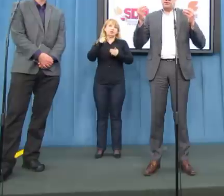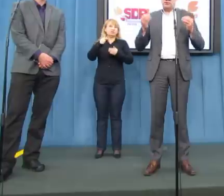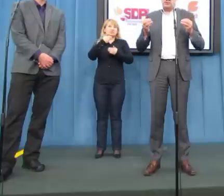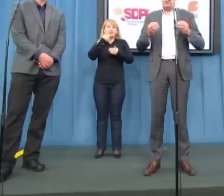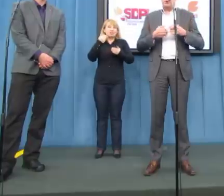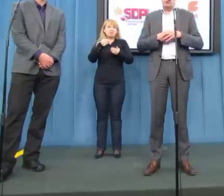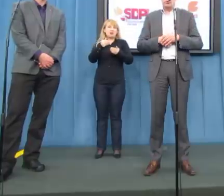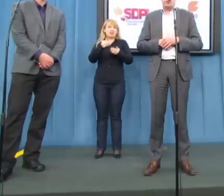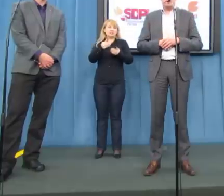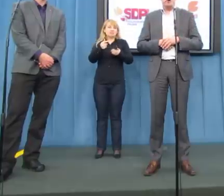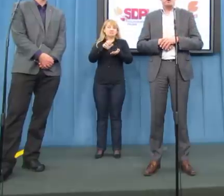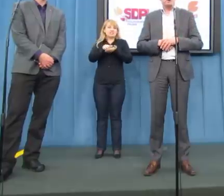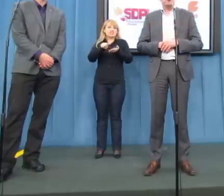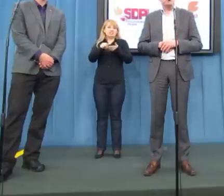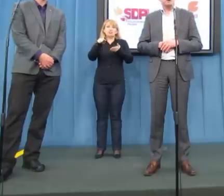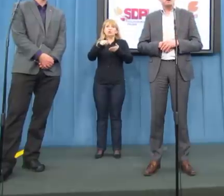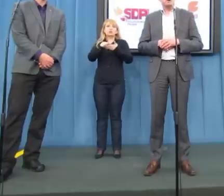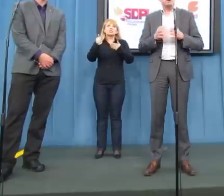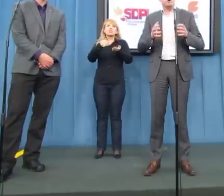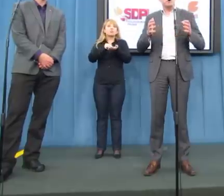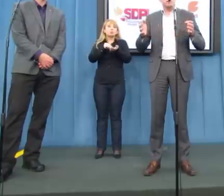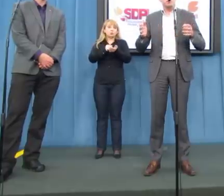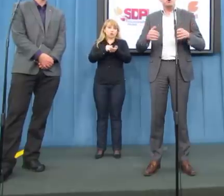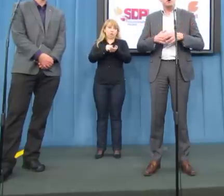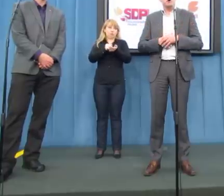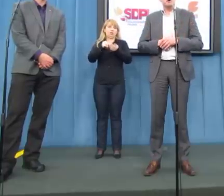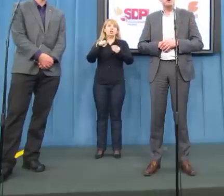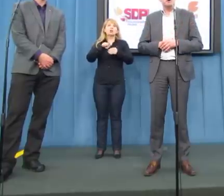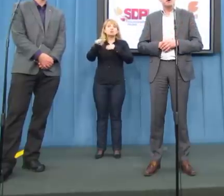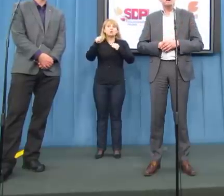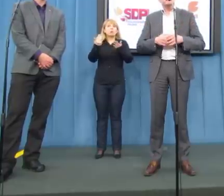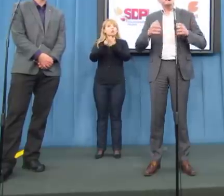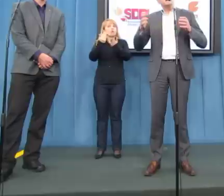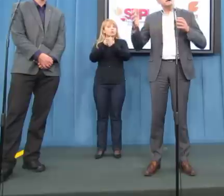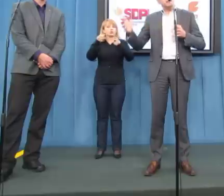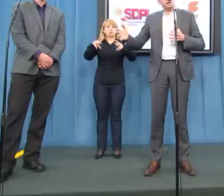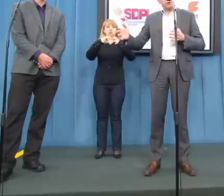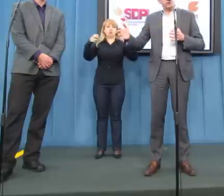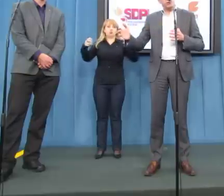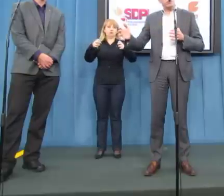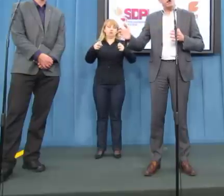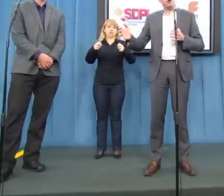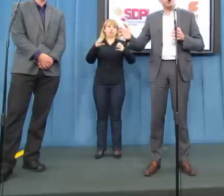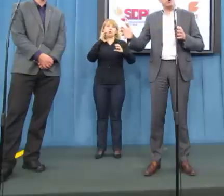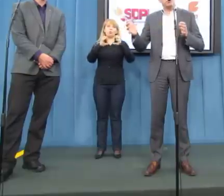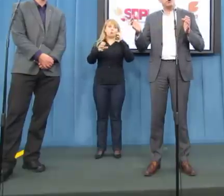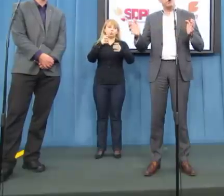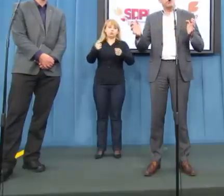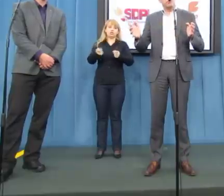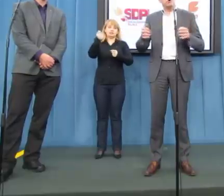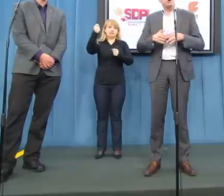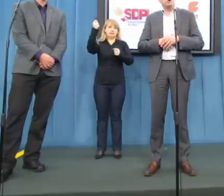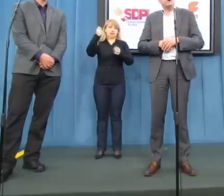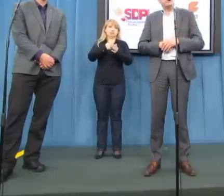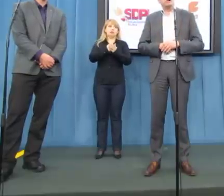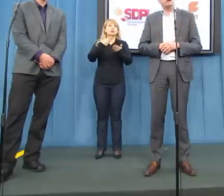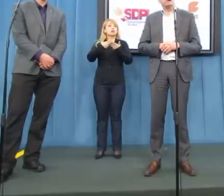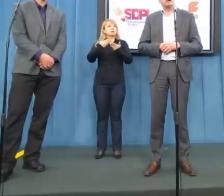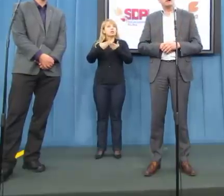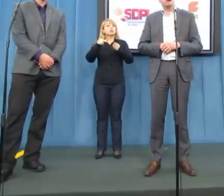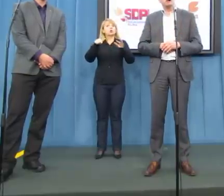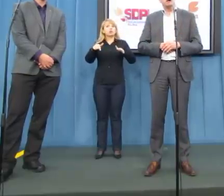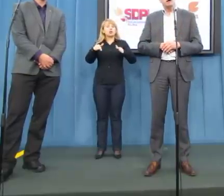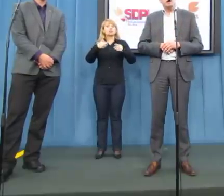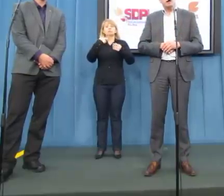Choćby z wyniku budowanych nowoczesnych rozwiązań komunikacyjnych i z tego, co się da zrobić w